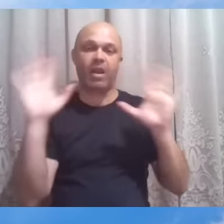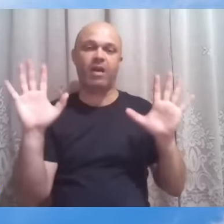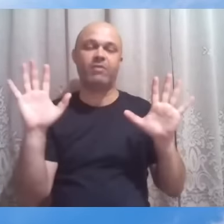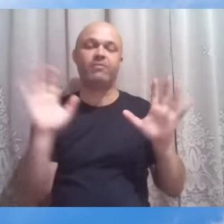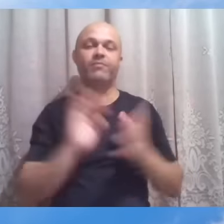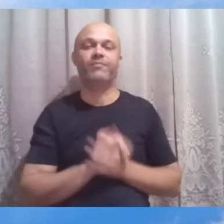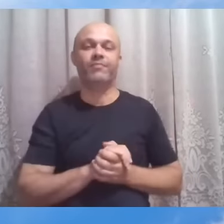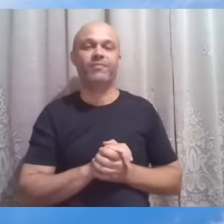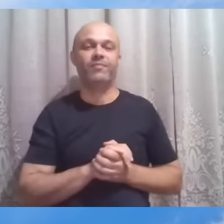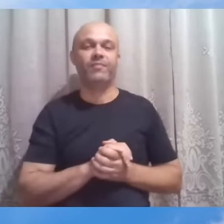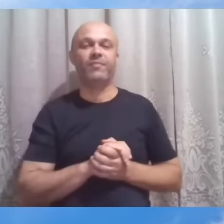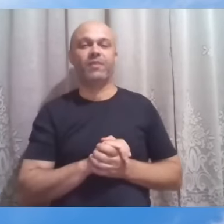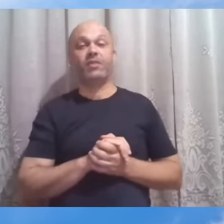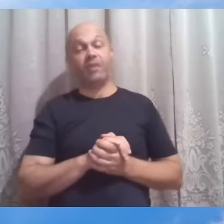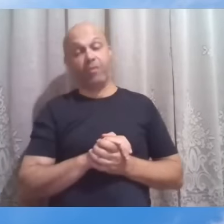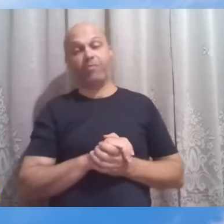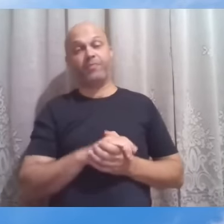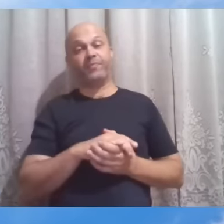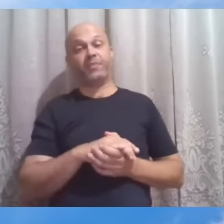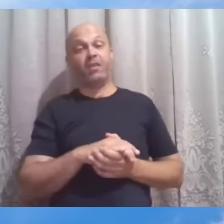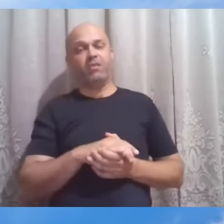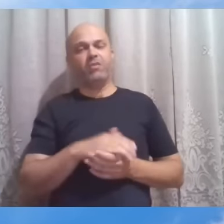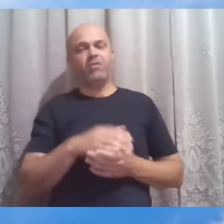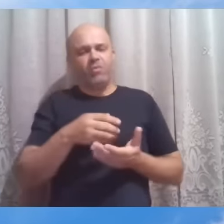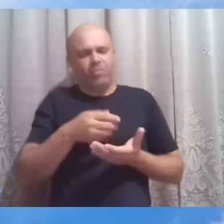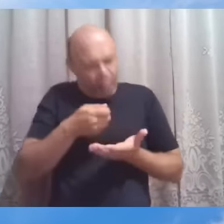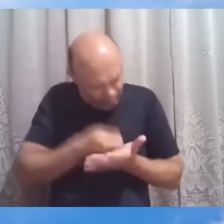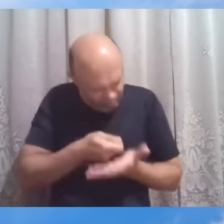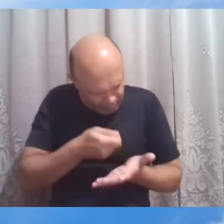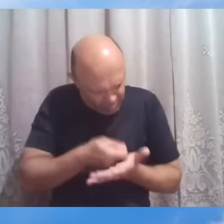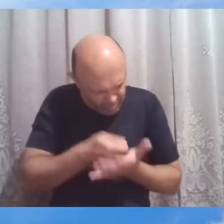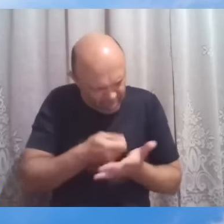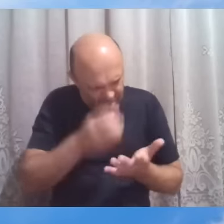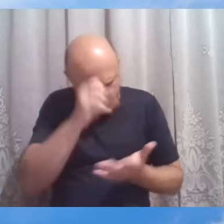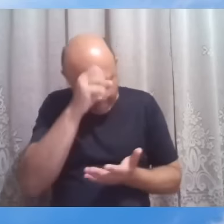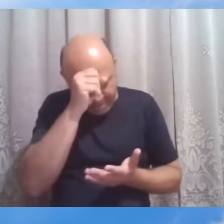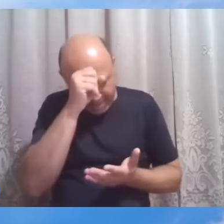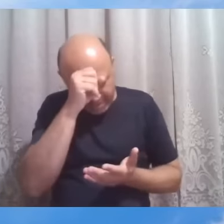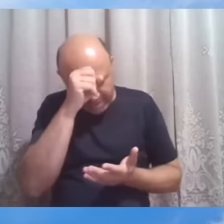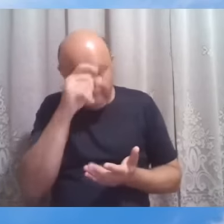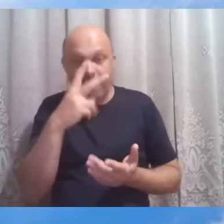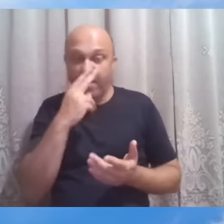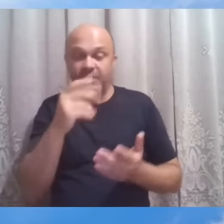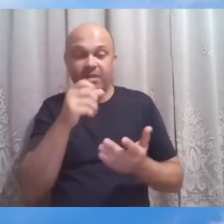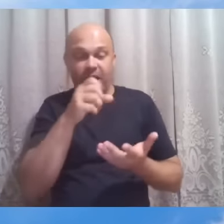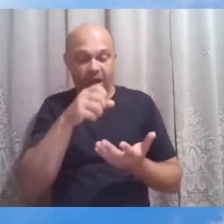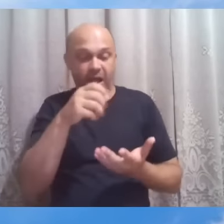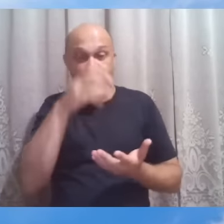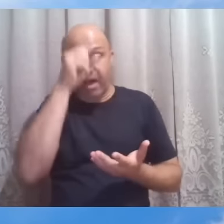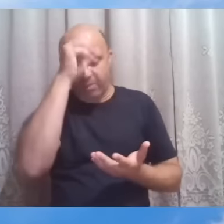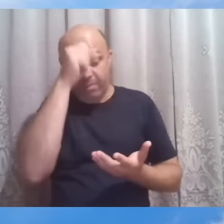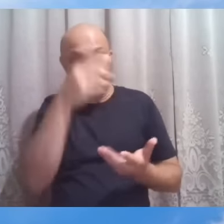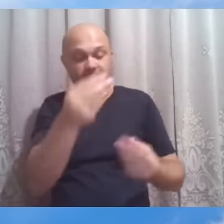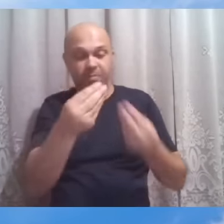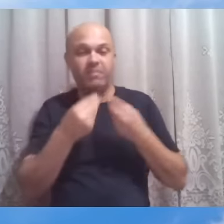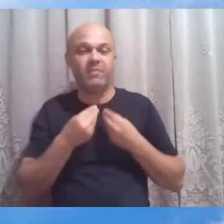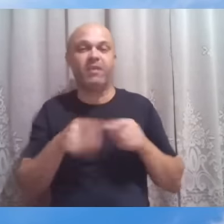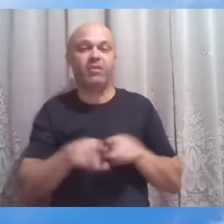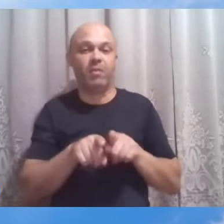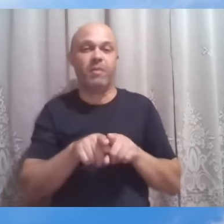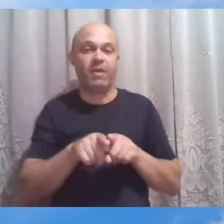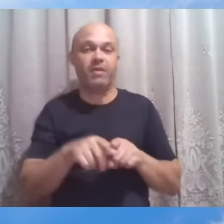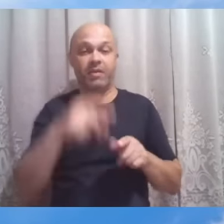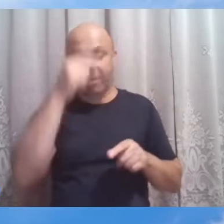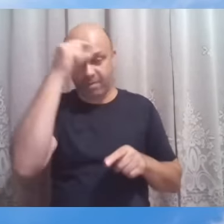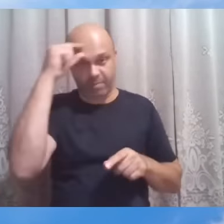Dedicando-nos à lição, a lição nos responderá com as suas graças, diz-nos o benfeitor Emmanuel. E ela se encontra no